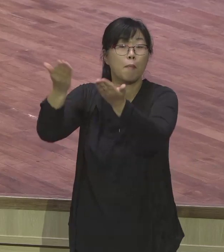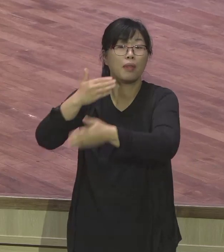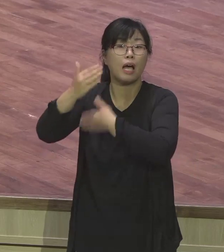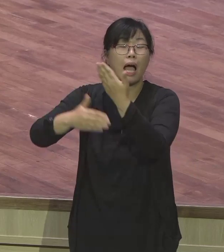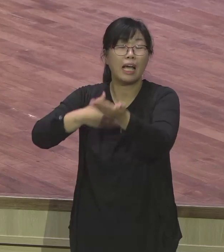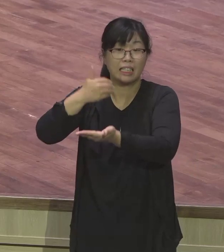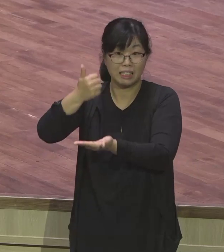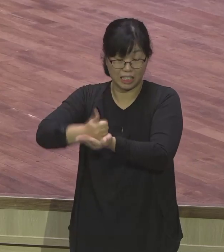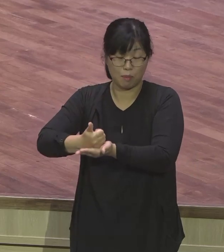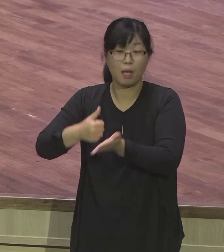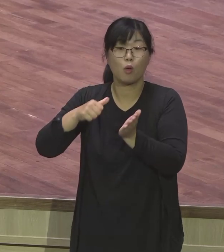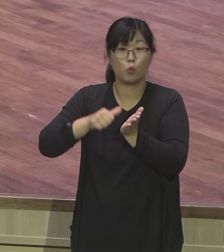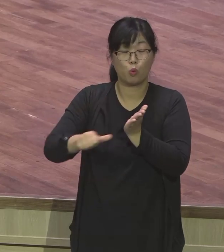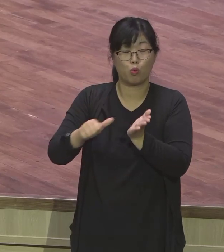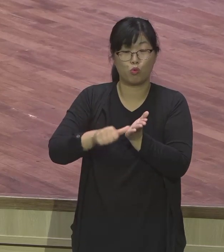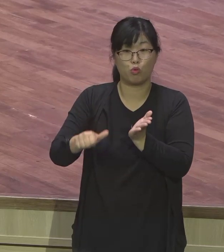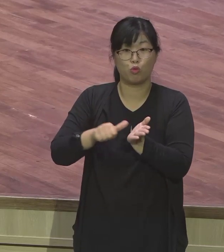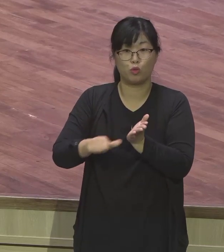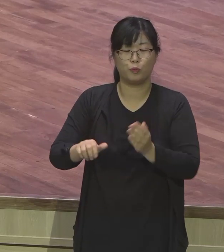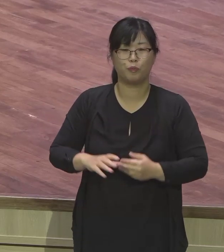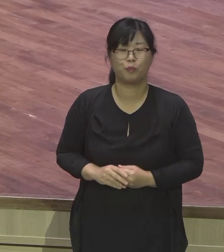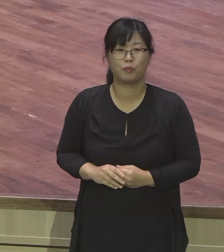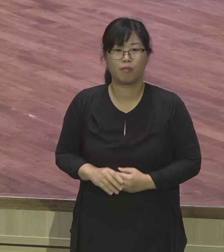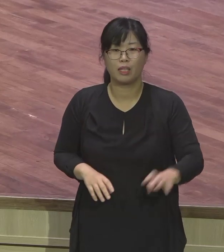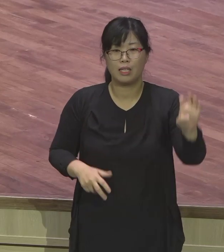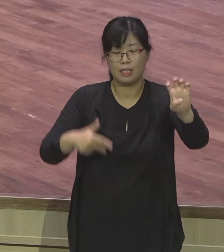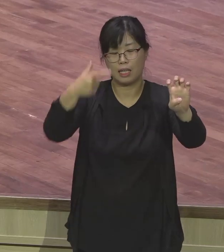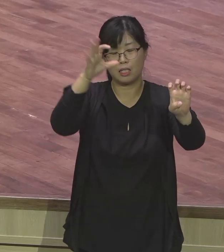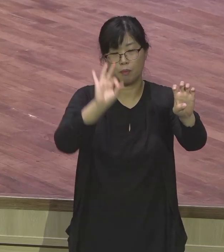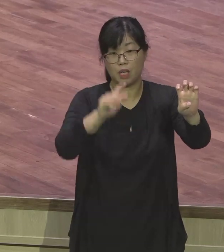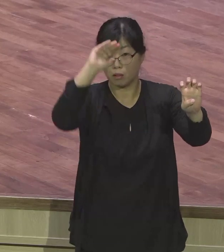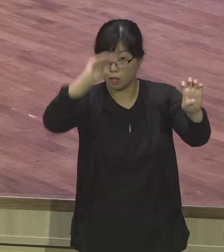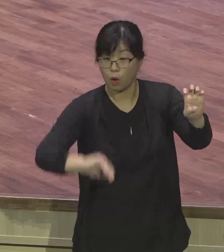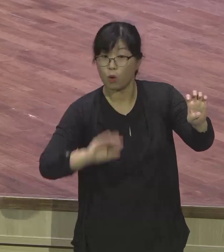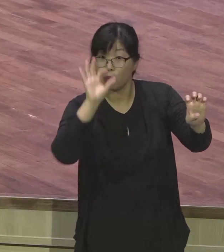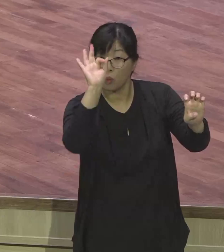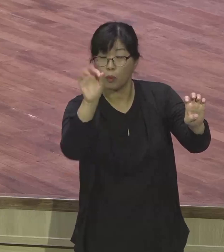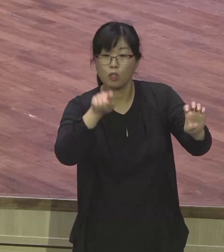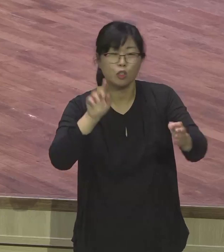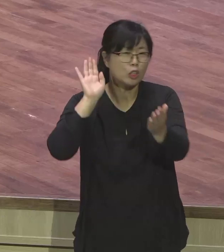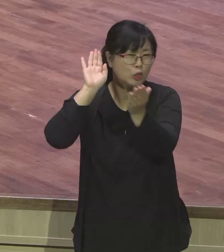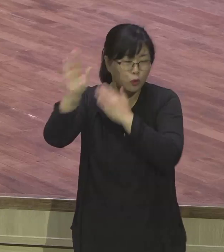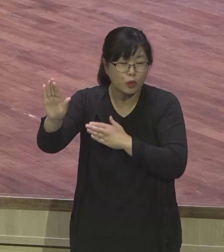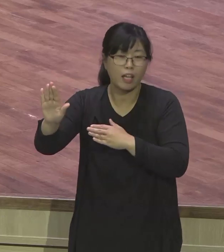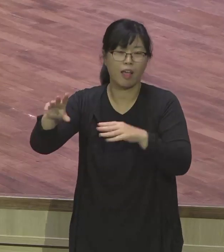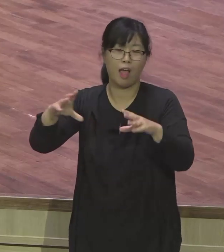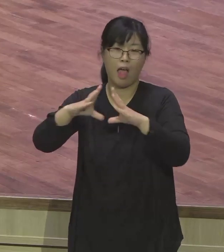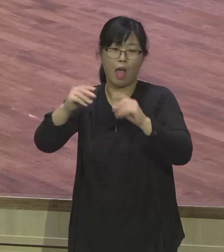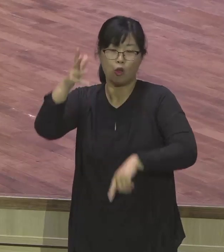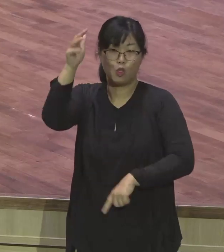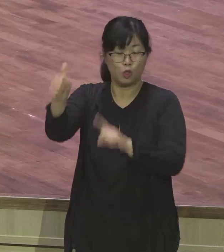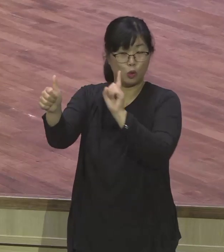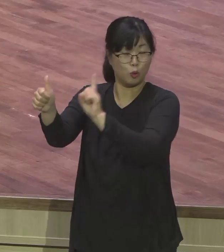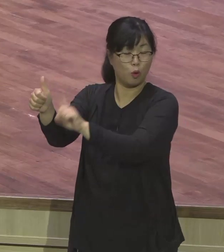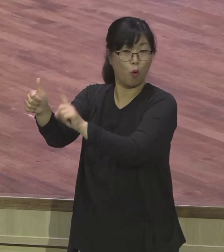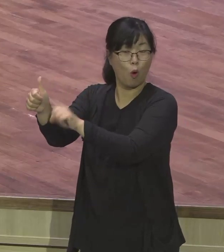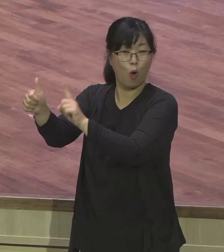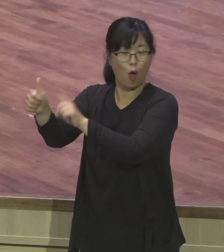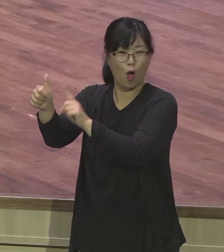40장에서 1절로 4절까지 봅니다. 그 후에 애급왕의 술 맡은 자와 뜬꿈는 자가